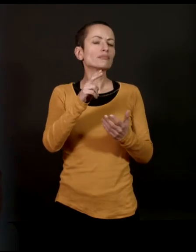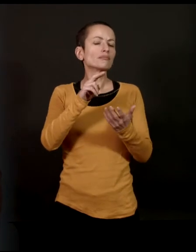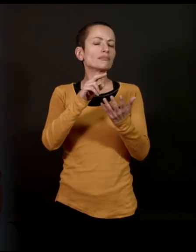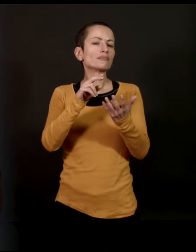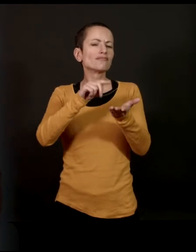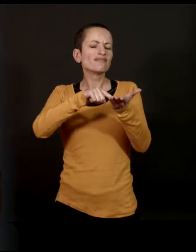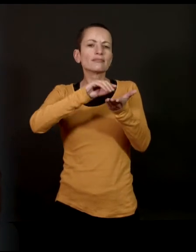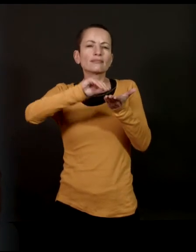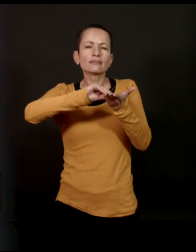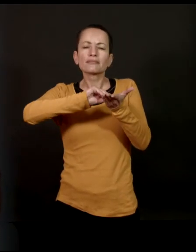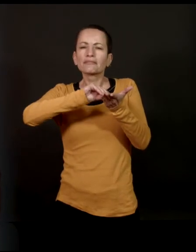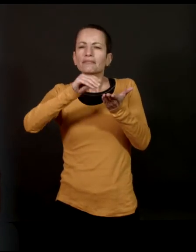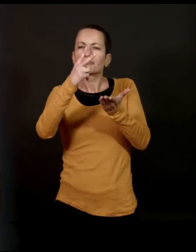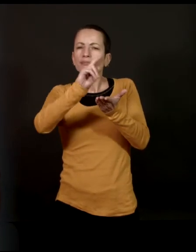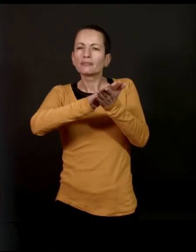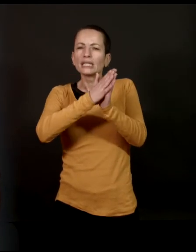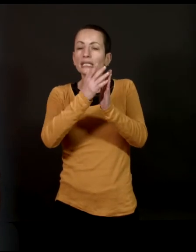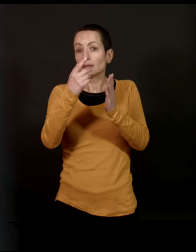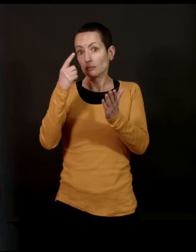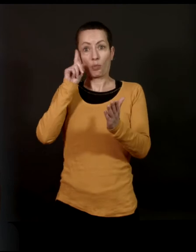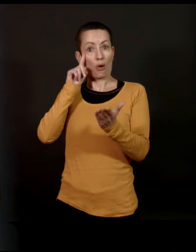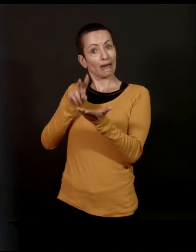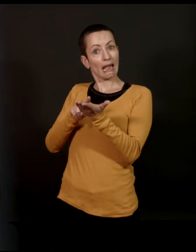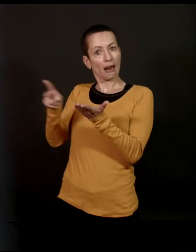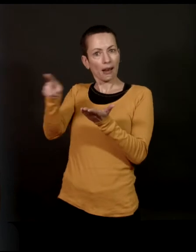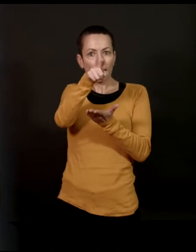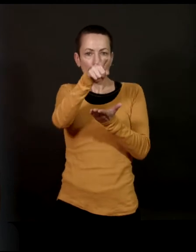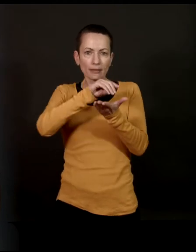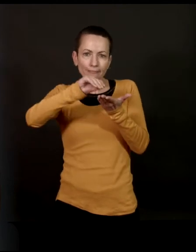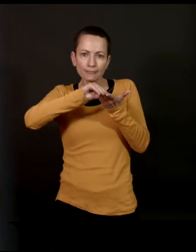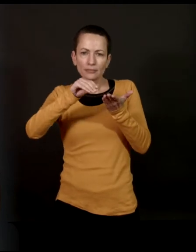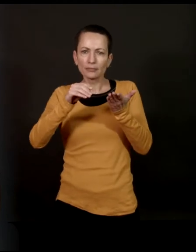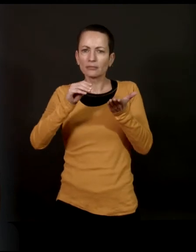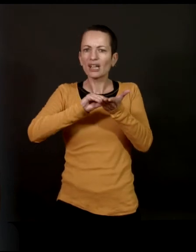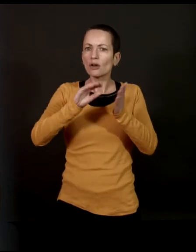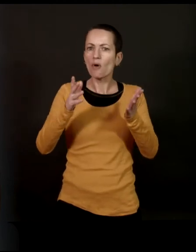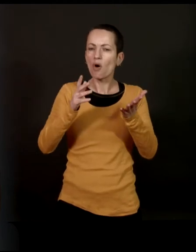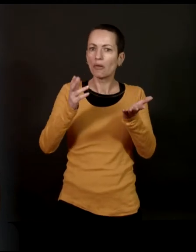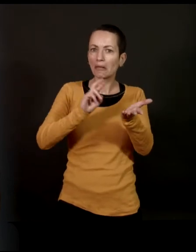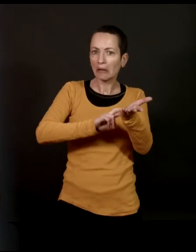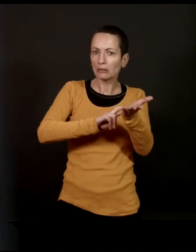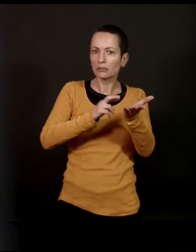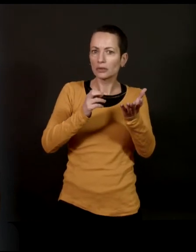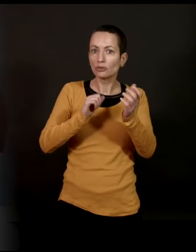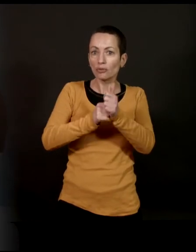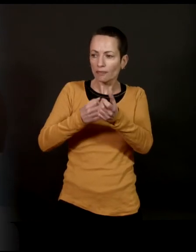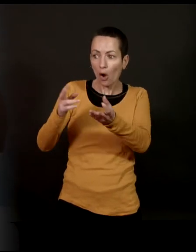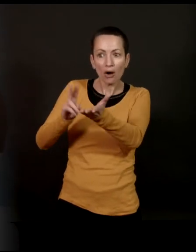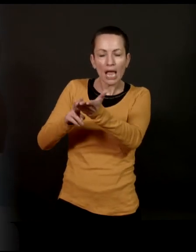pratique de l'écriture, quand on écrit sur le réel comme vous, est-ce qu'on écrit en temps réel ou bien est-ce que vous êtes plutôt en train d